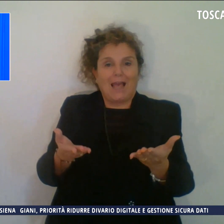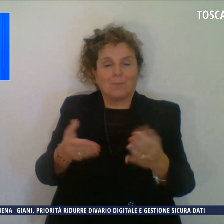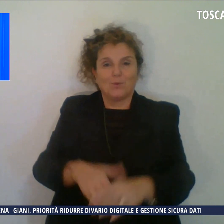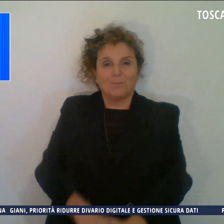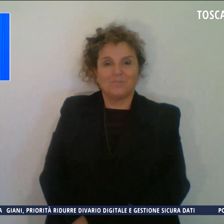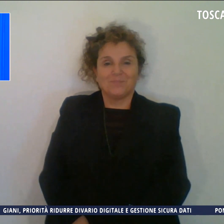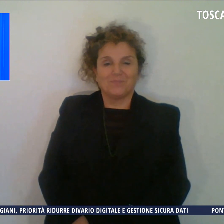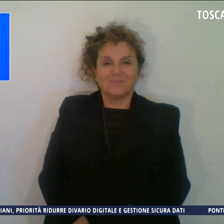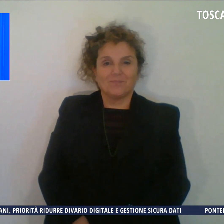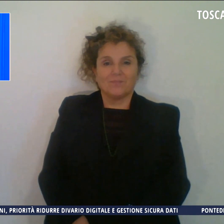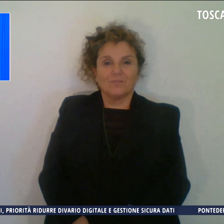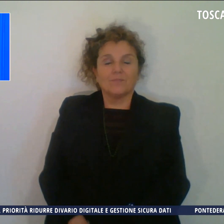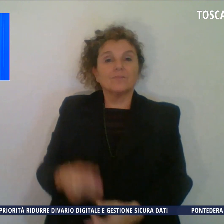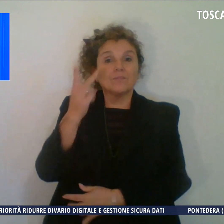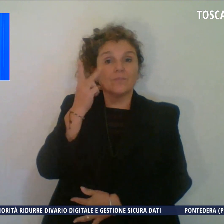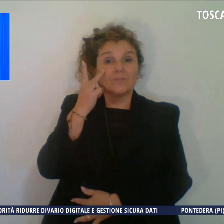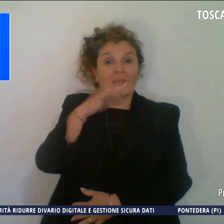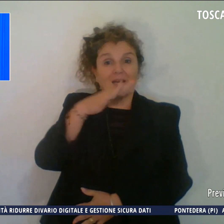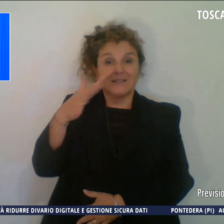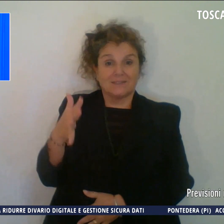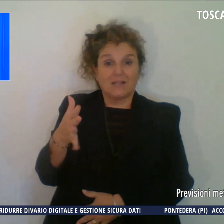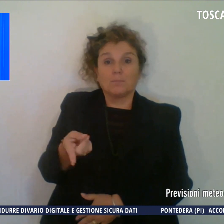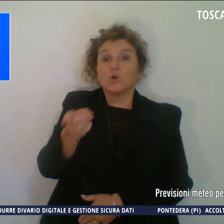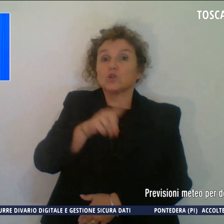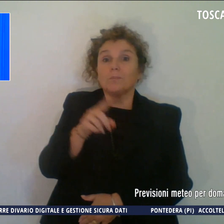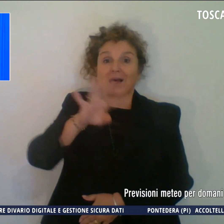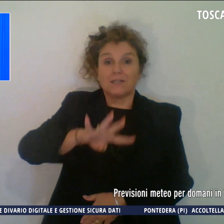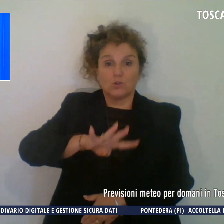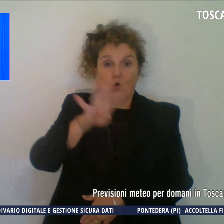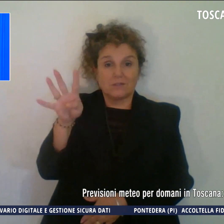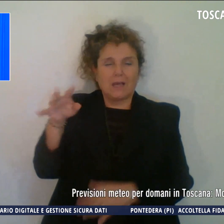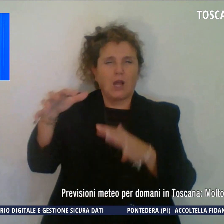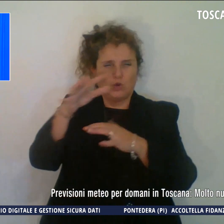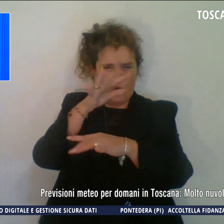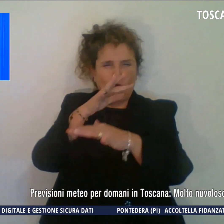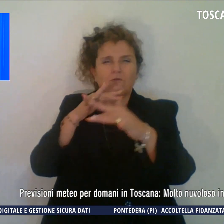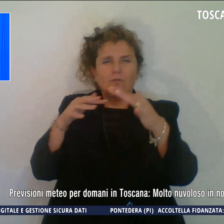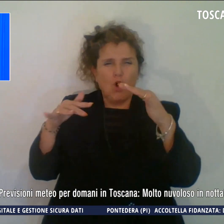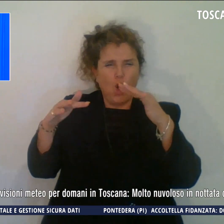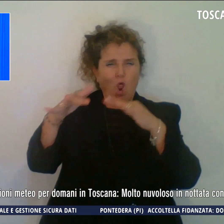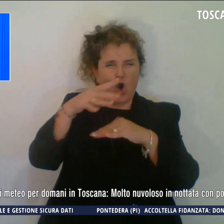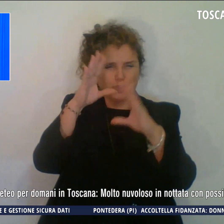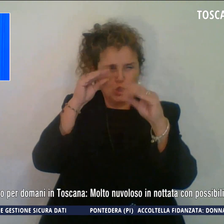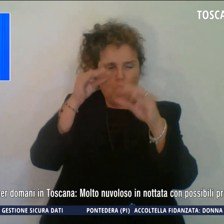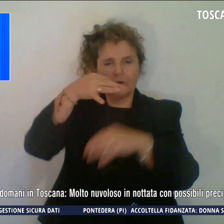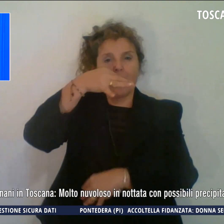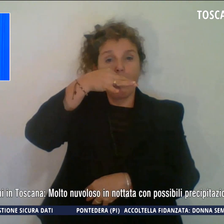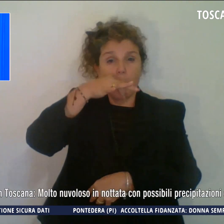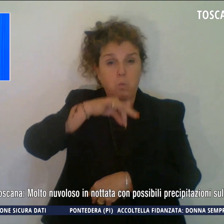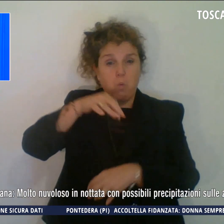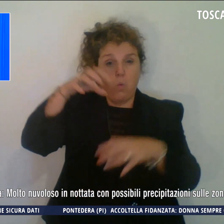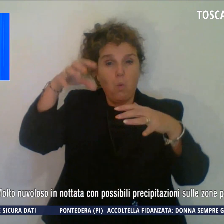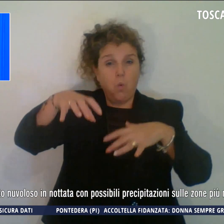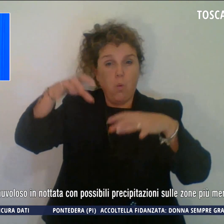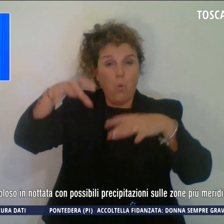E ora le previsioni del tempo per domani in Toscana. Molto nuvoloso durante la notte, possibili precipitazioni